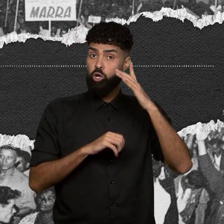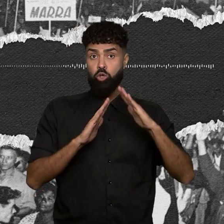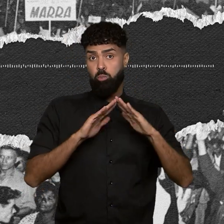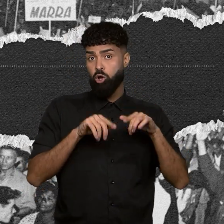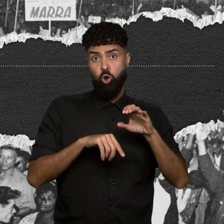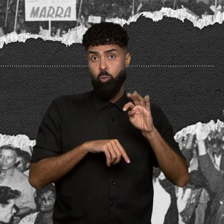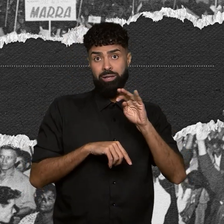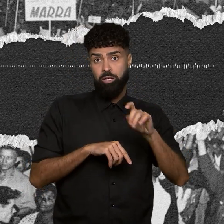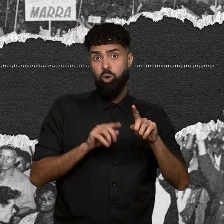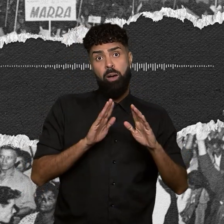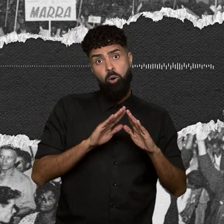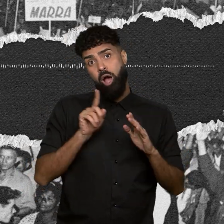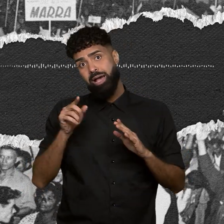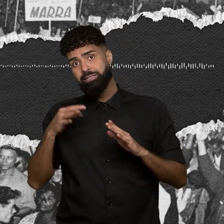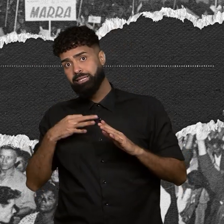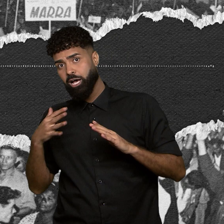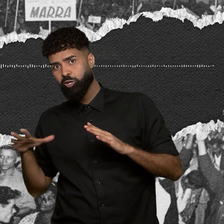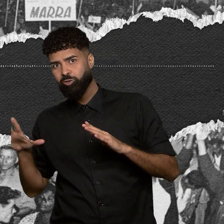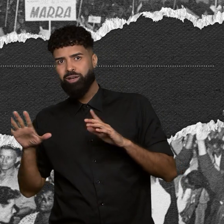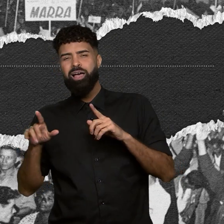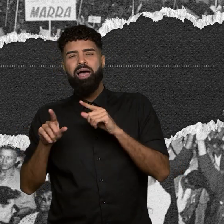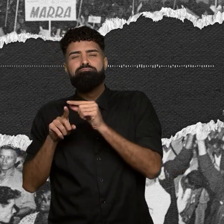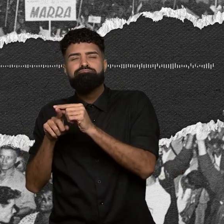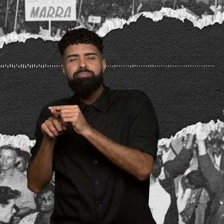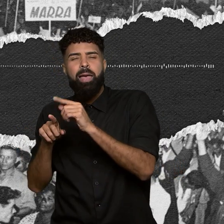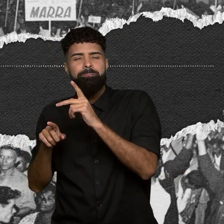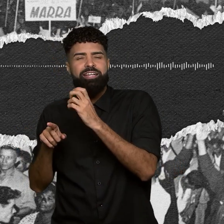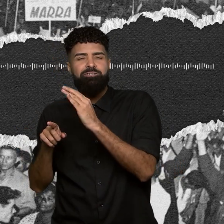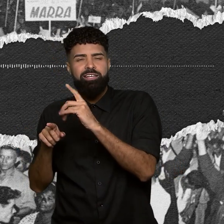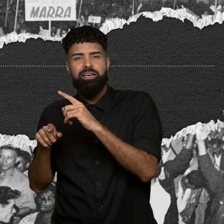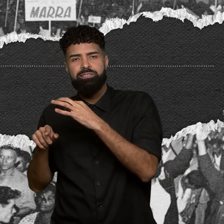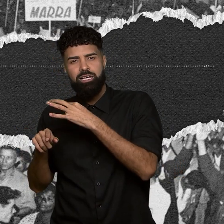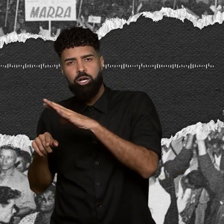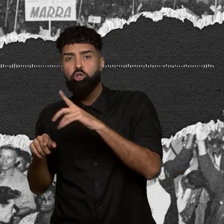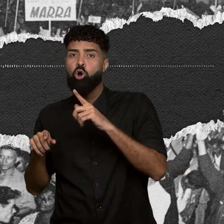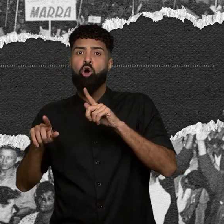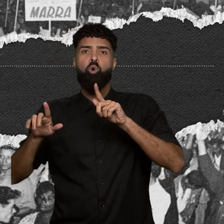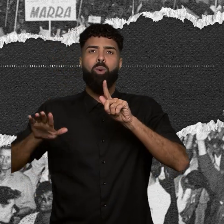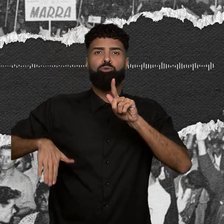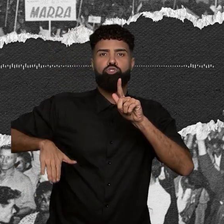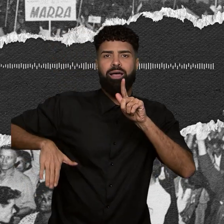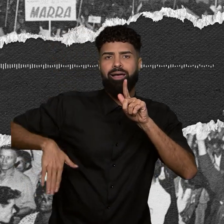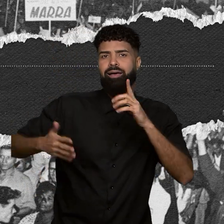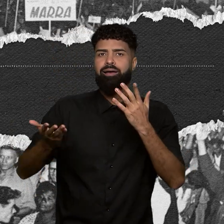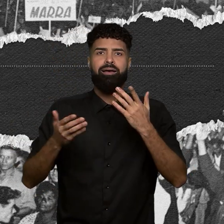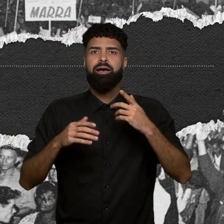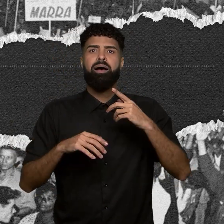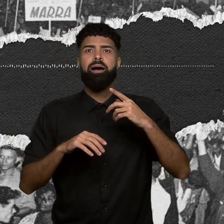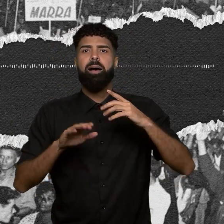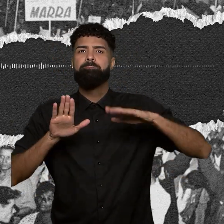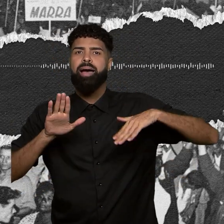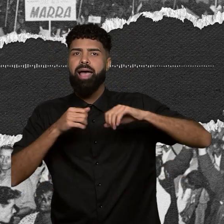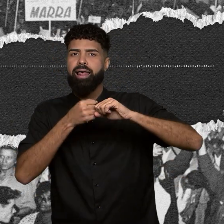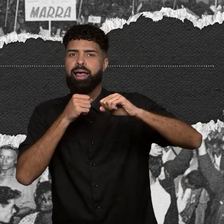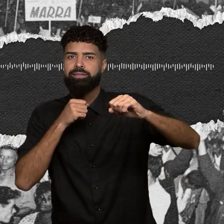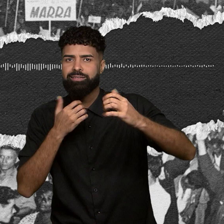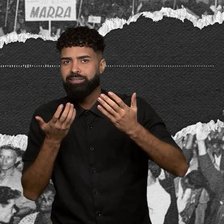em Santos, mesmo na periferia de Santos, moram em Guarujá, moram na Praia Grande. Em Cubatão ficaram